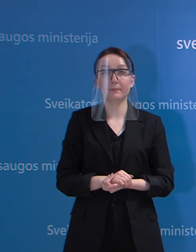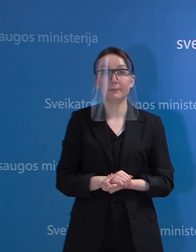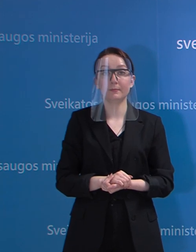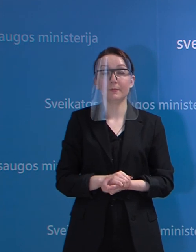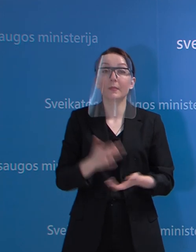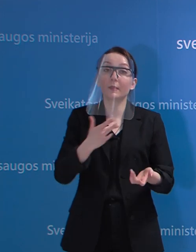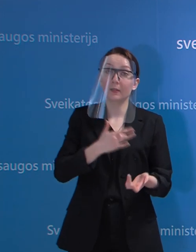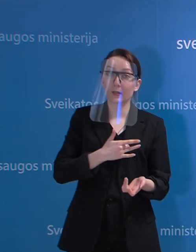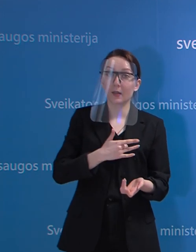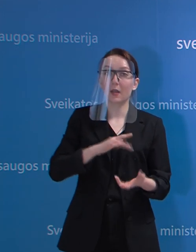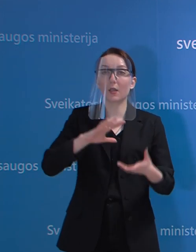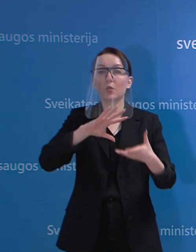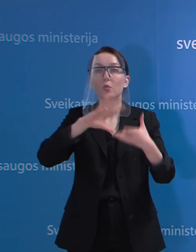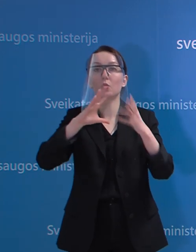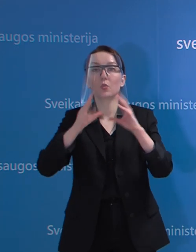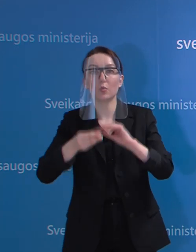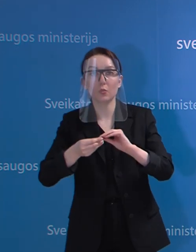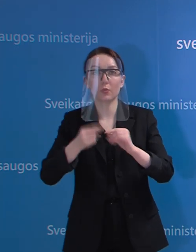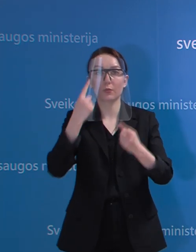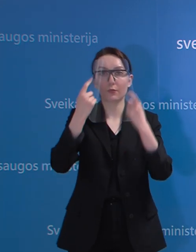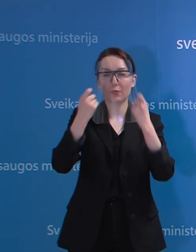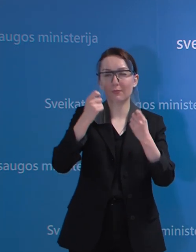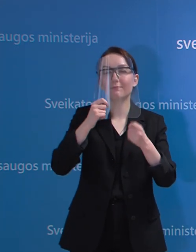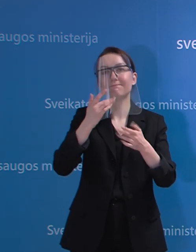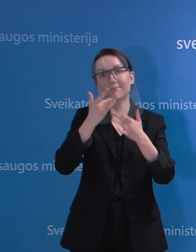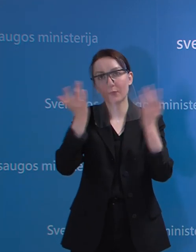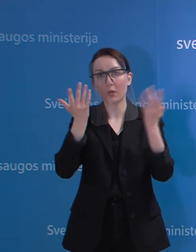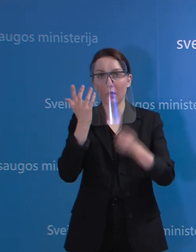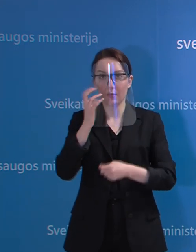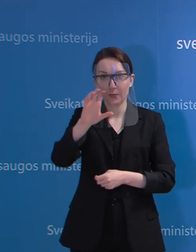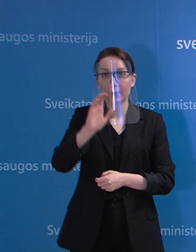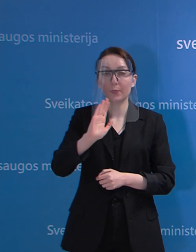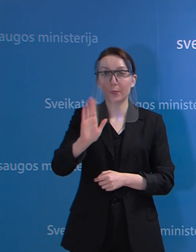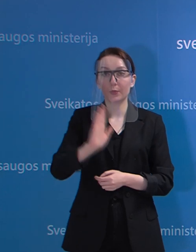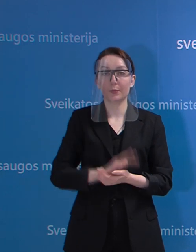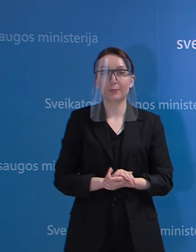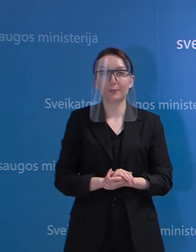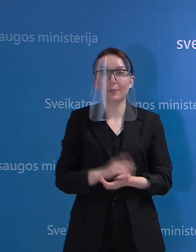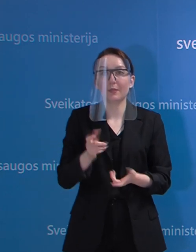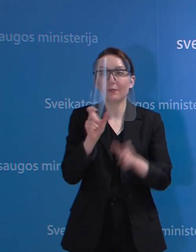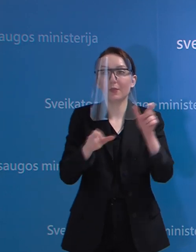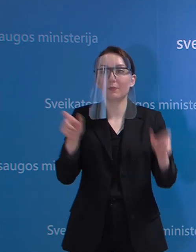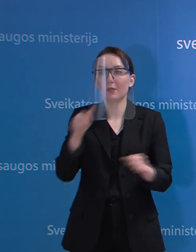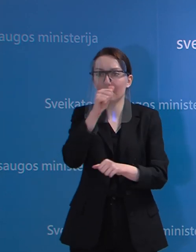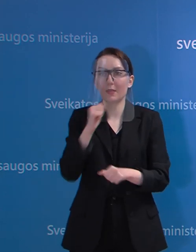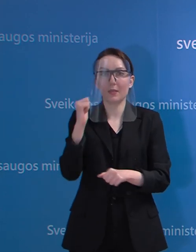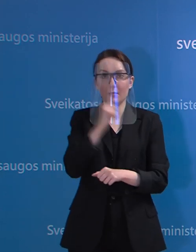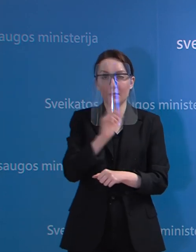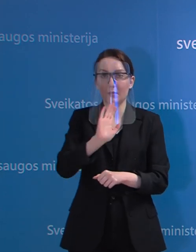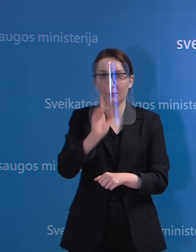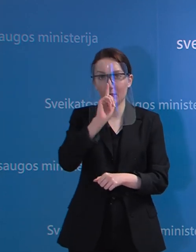Tikėtina, kad absoliuti dauguma jos bus galima ją parodyti, tiesiog visuomenėje neslėpti.